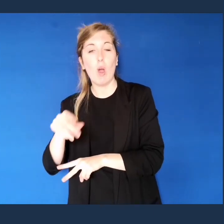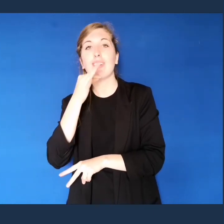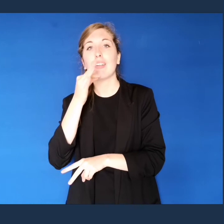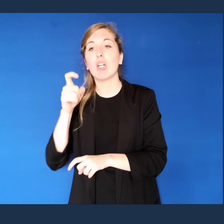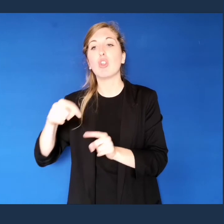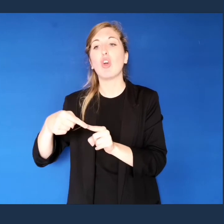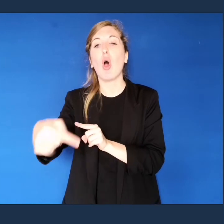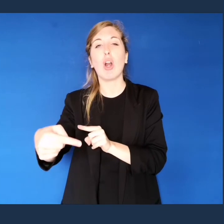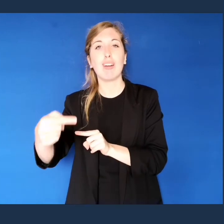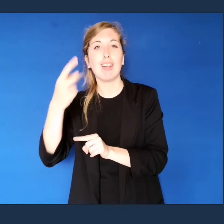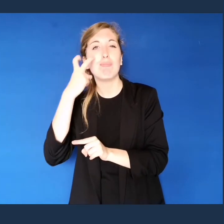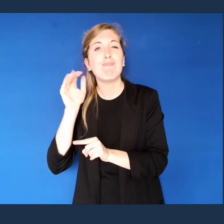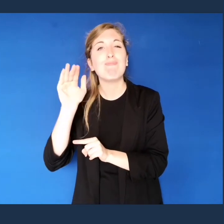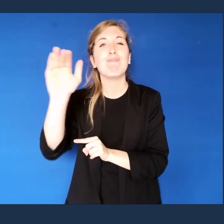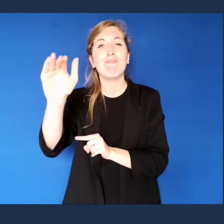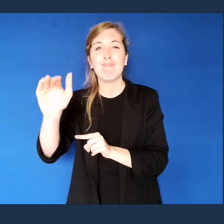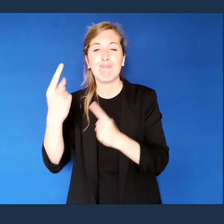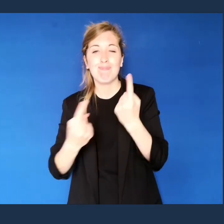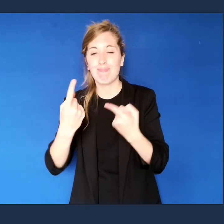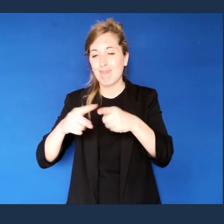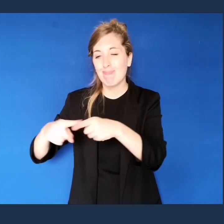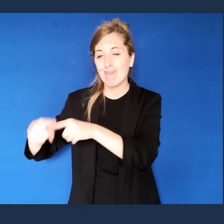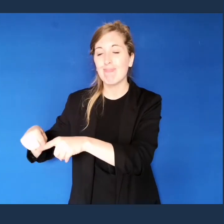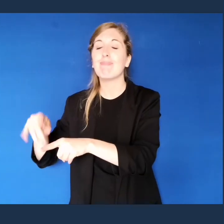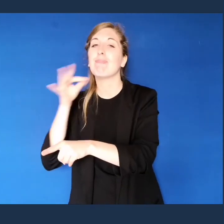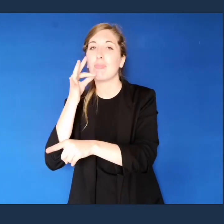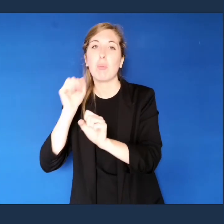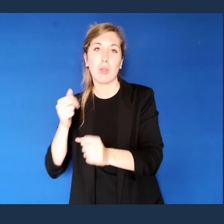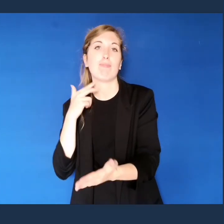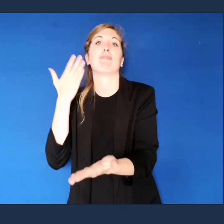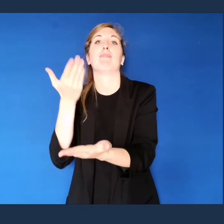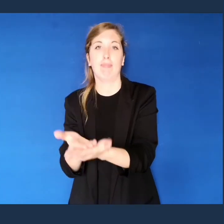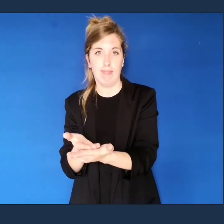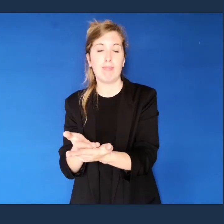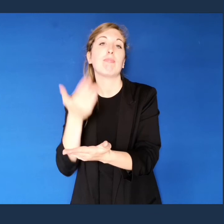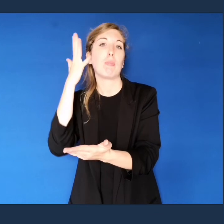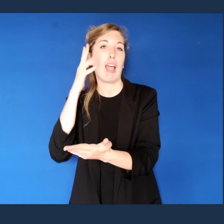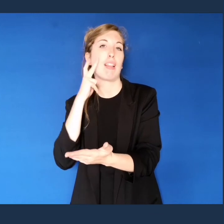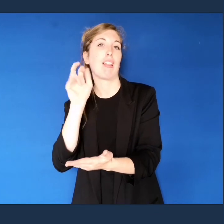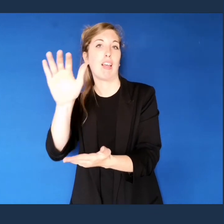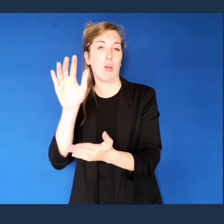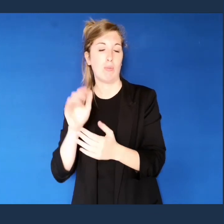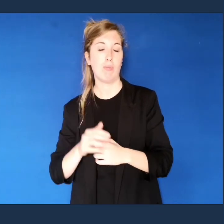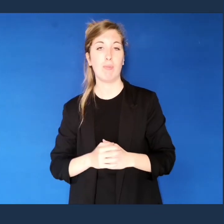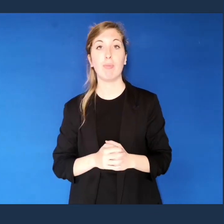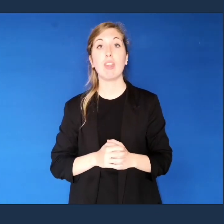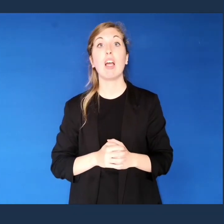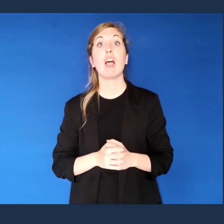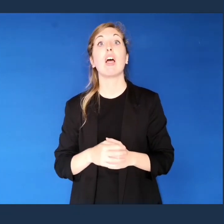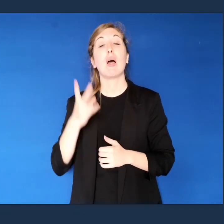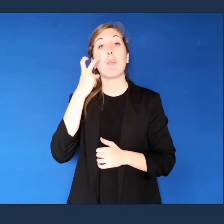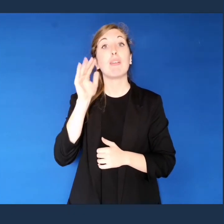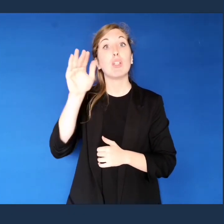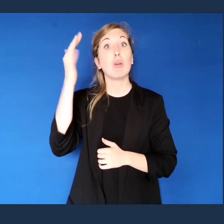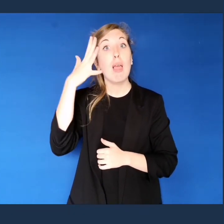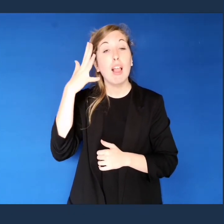giorni successivi e produrre quindi il bollettino meteorologico. Le previsioni meteo hanno